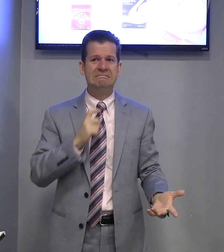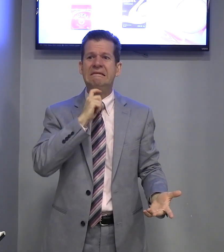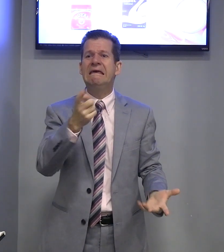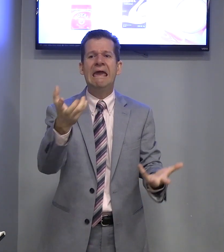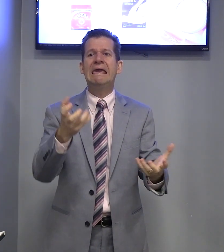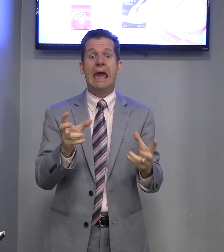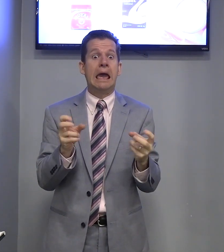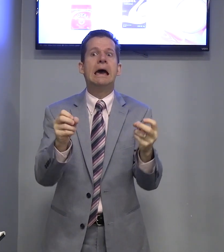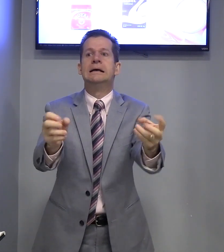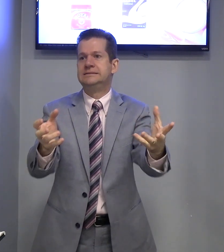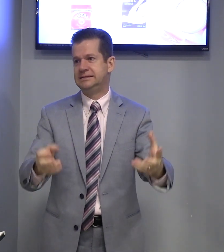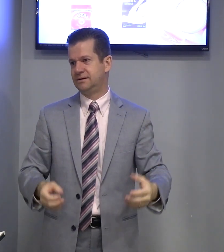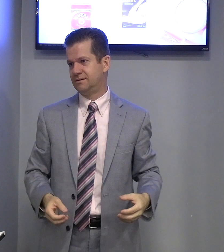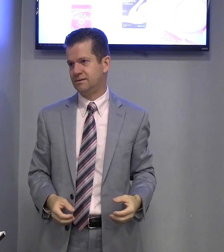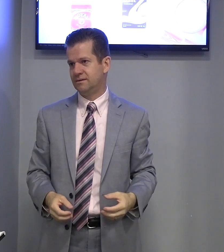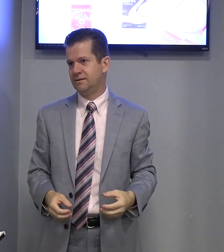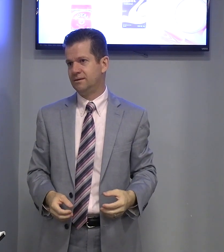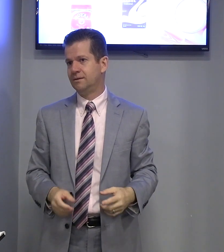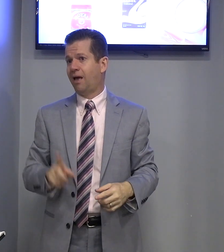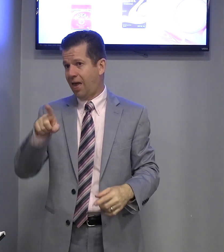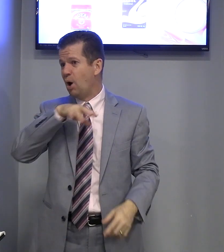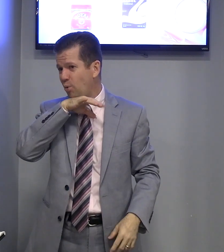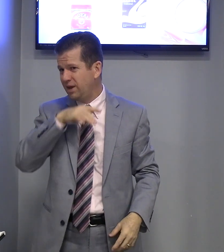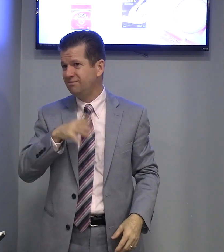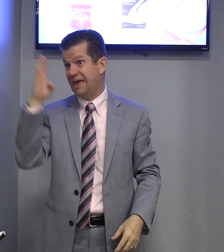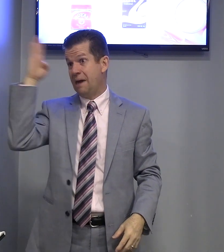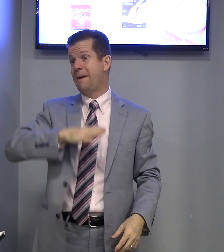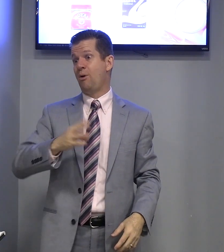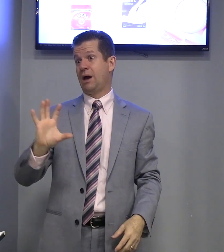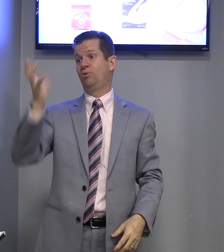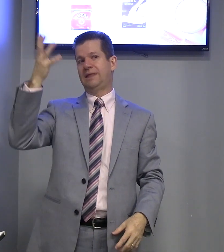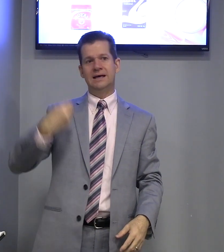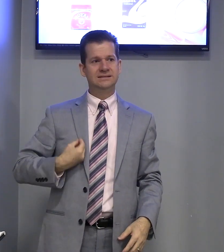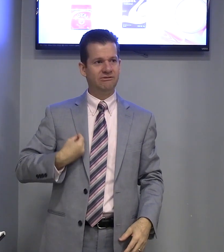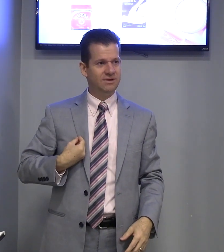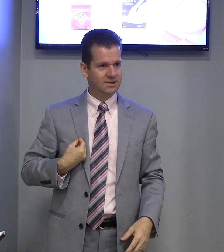Ninguém quer câncer. É ruim. É mal que acontece na vida.